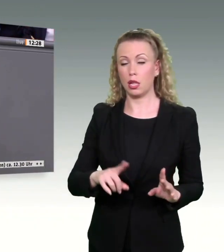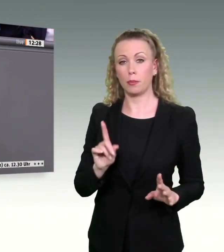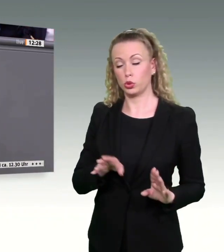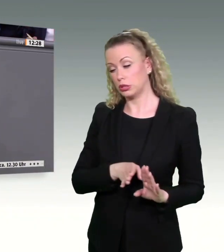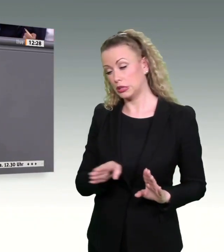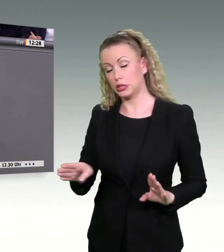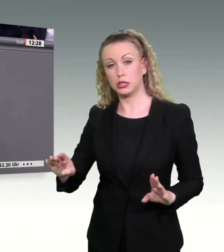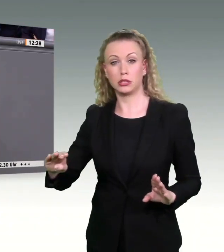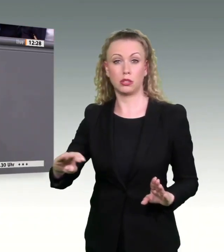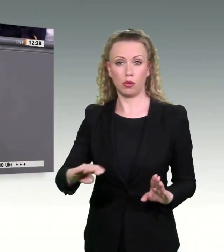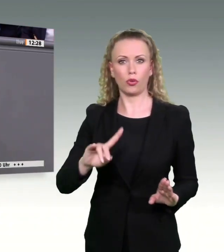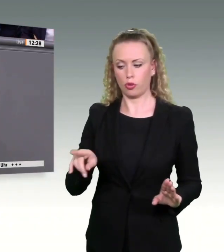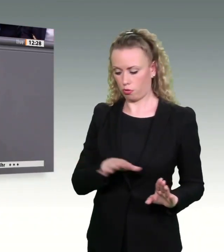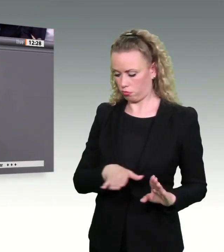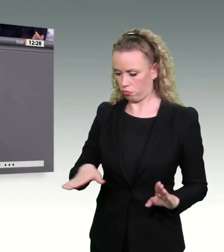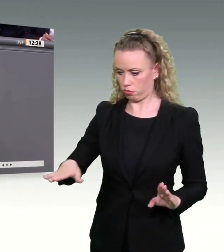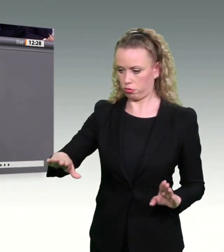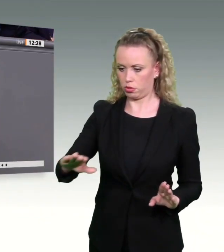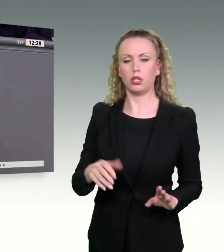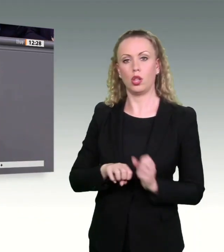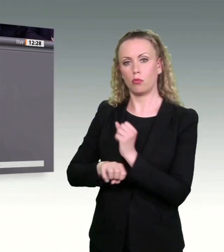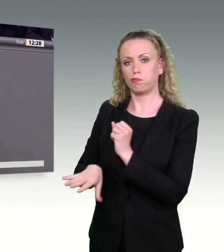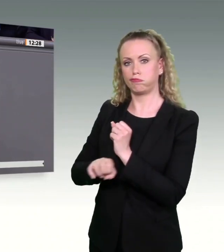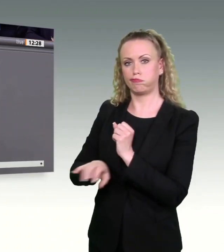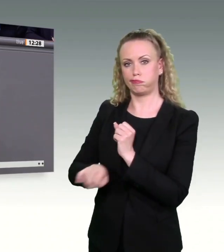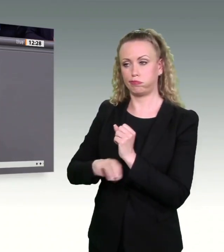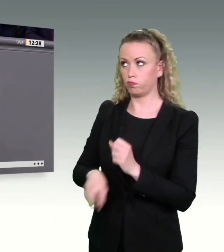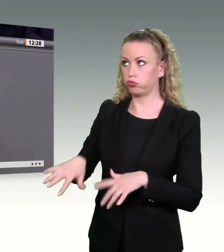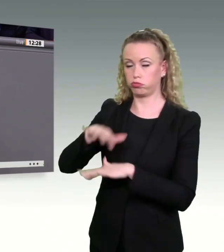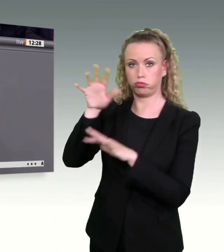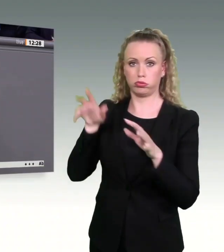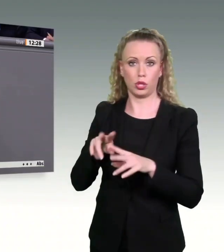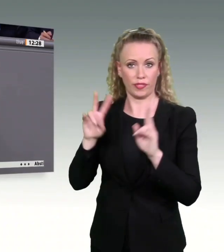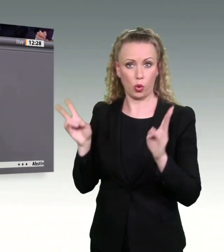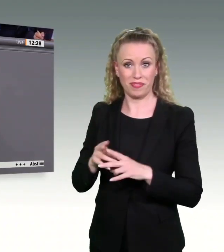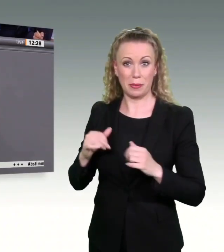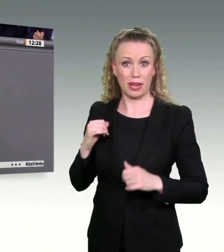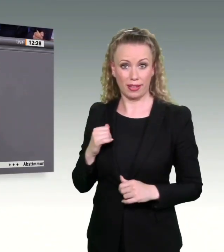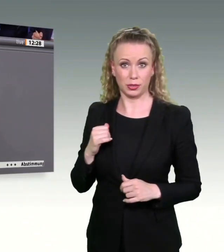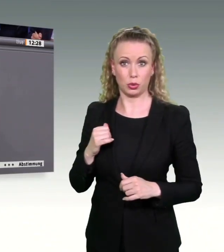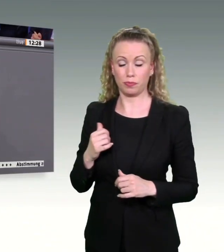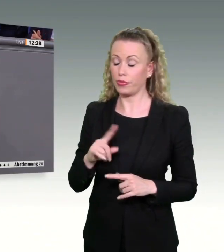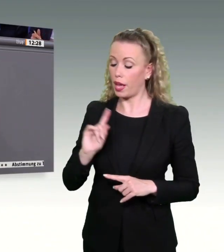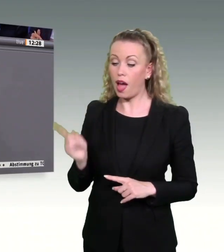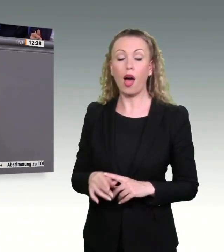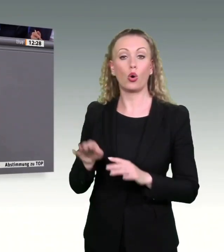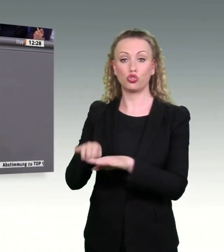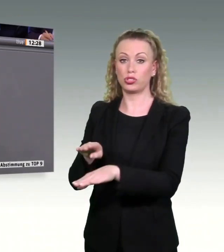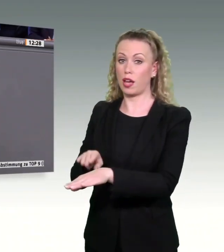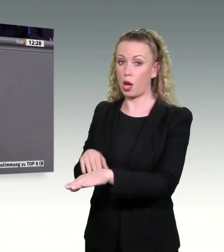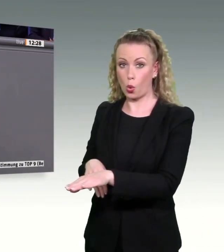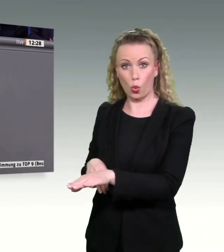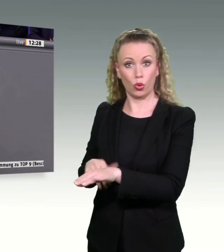Belastung der Umwelt durch CO2-Emissionen. Der Staus vorprogrammiert, der ein